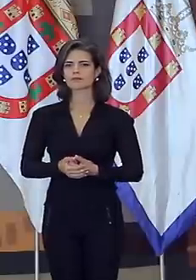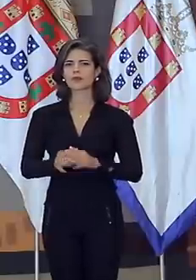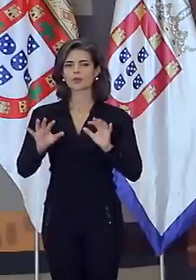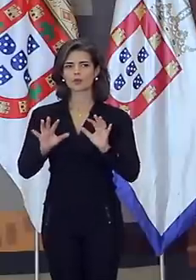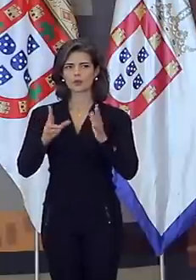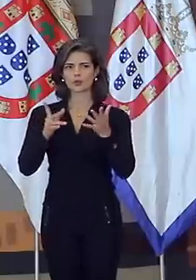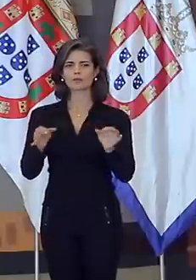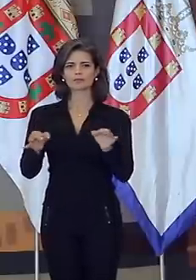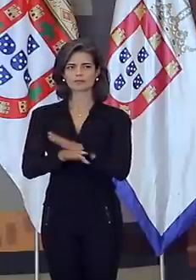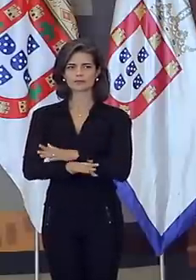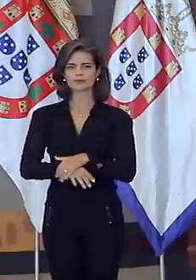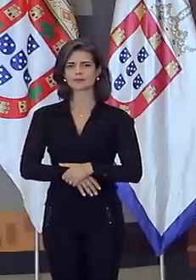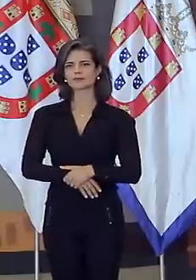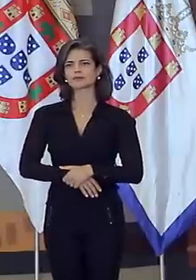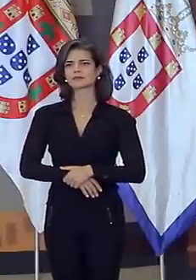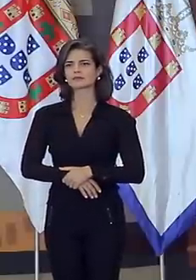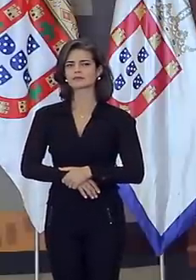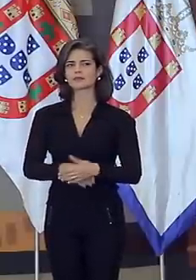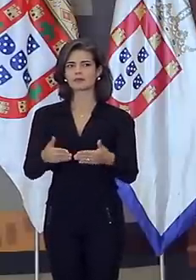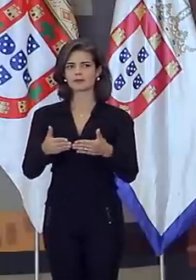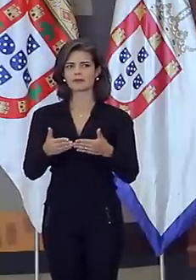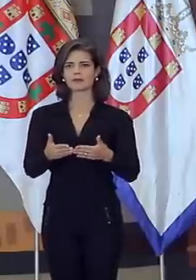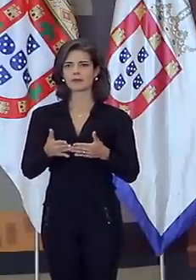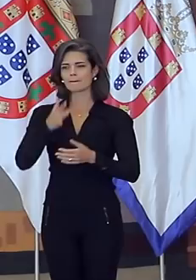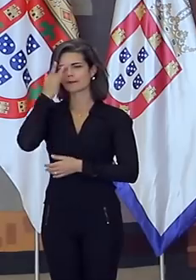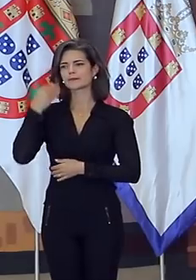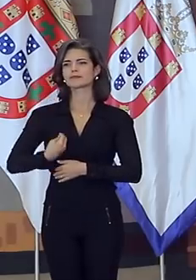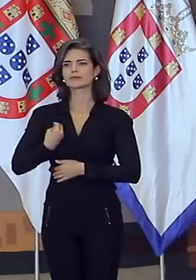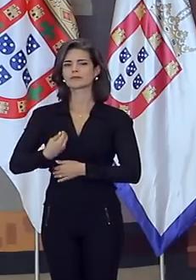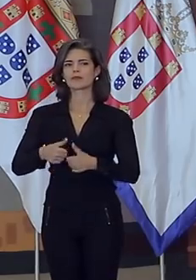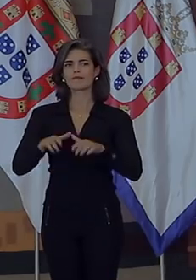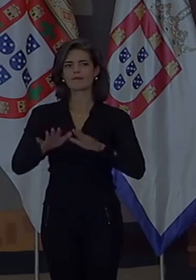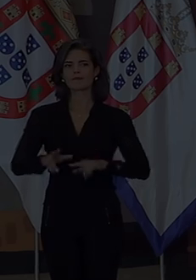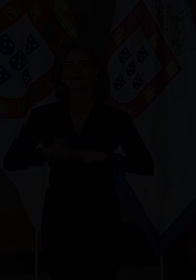Senhoras e senhores, está encerrada esta cerimônia. Obrigado. Obrigado. Obrigado. Obrigado. Obrigado. Obrigado. Obrigado.